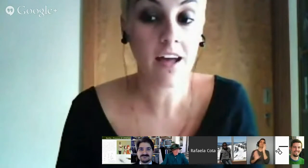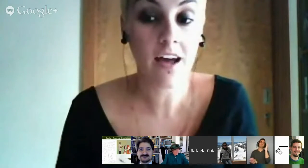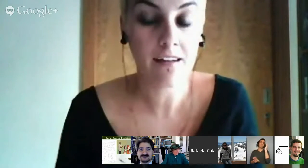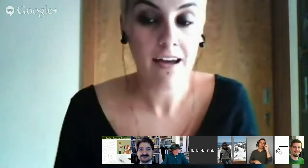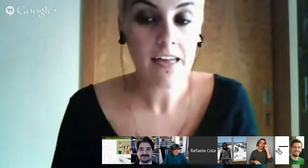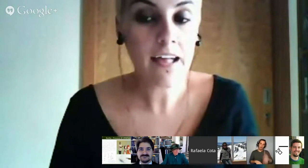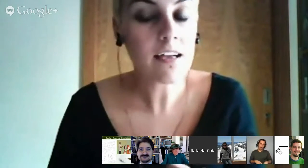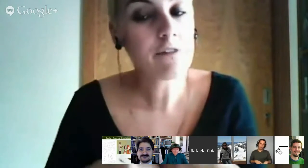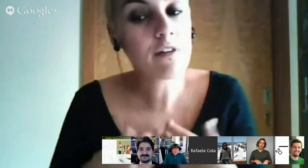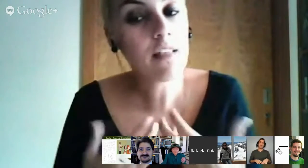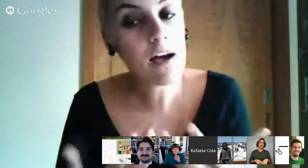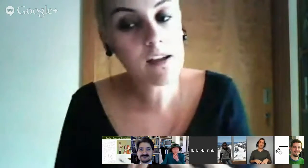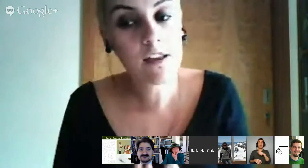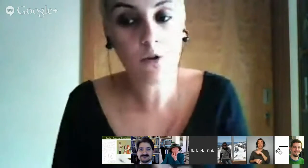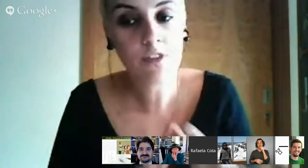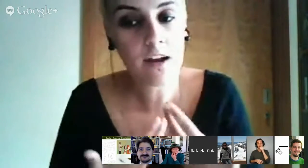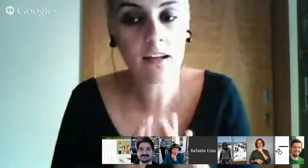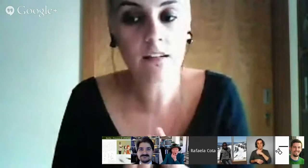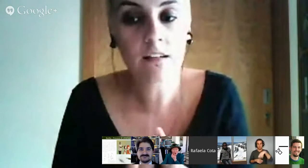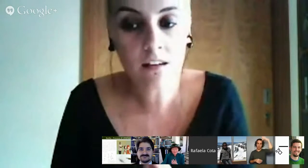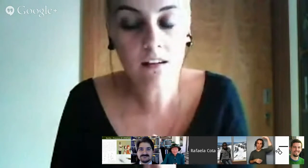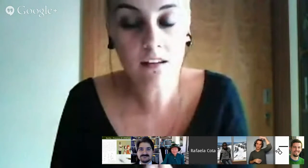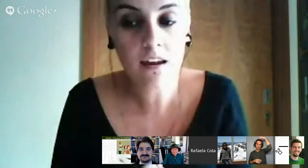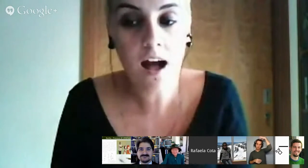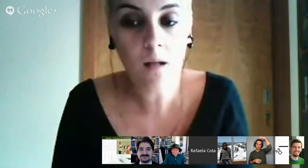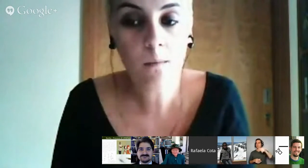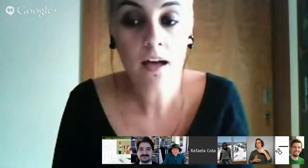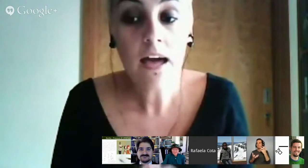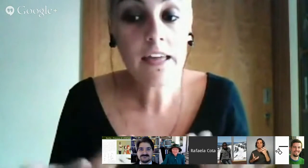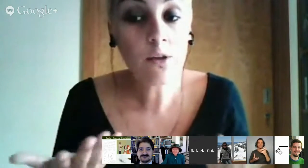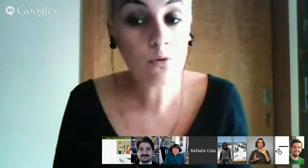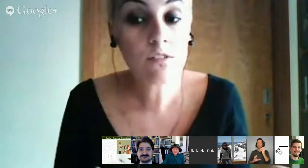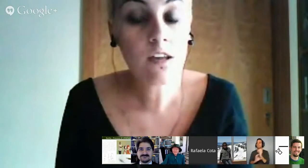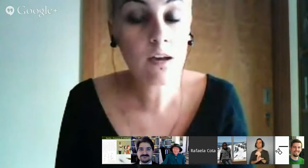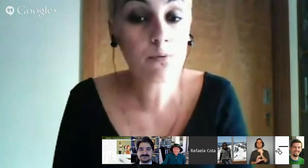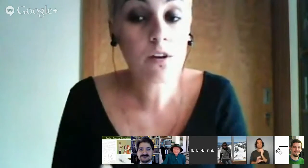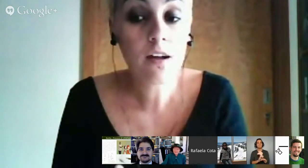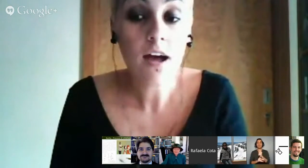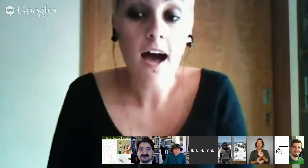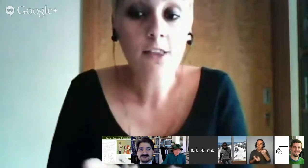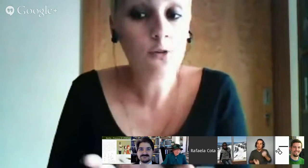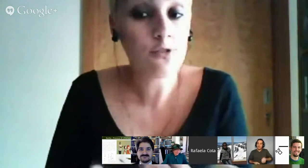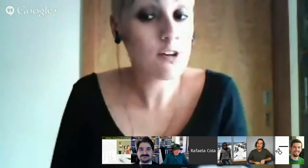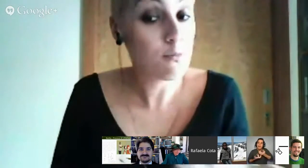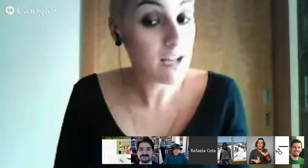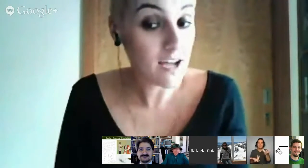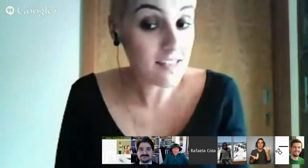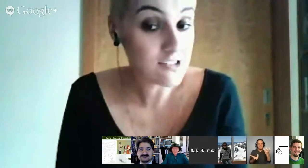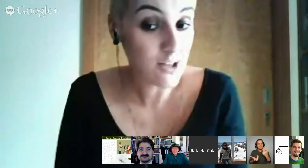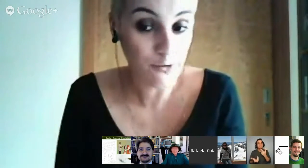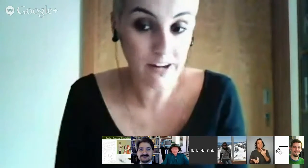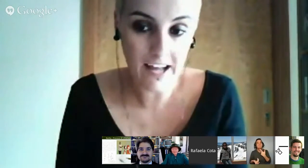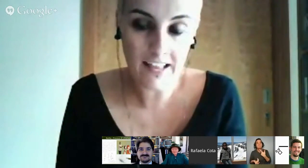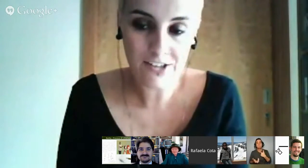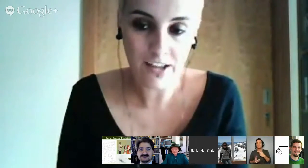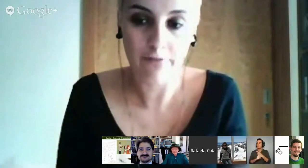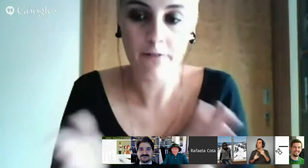ninguém, que ela queria falar, queria contar aquilo que queria na alma e não conseguia porque não conseguia comunicar que lá está com ninguém que lá estava.